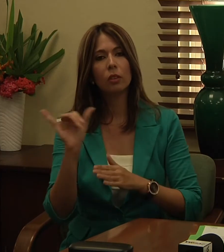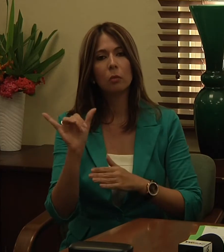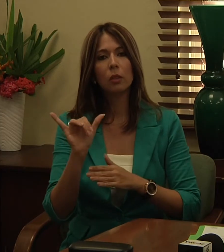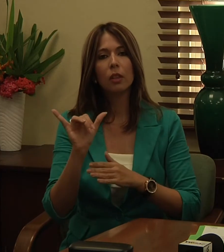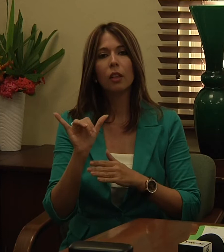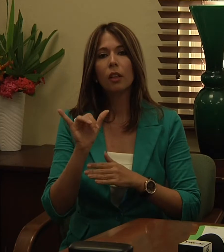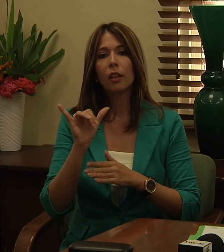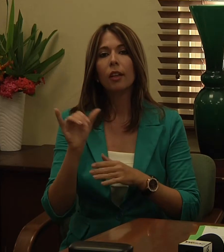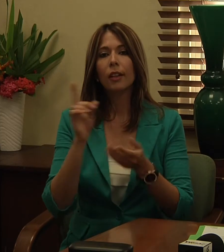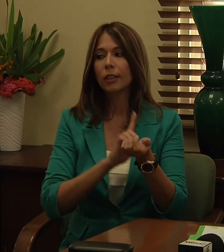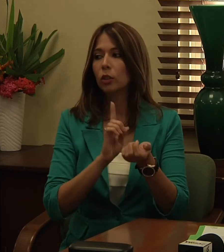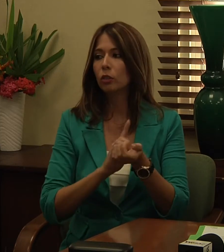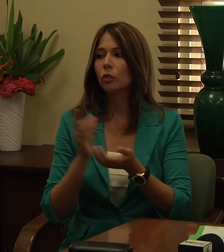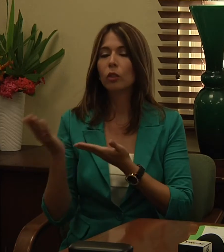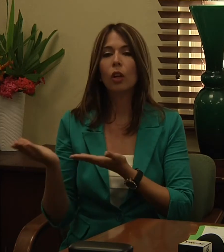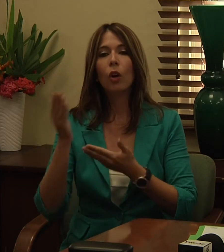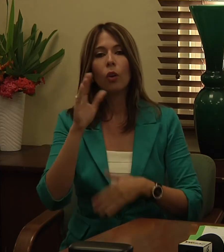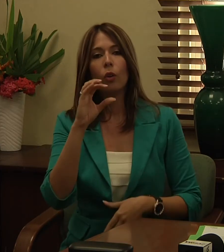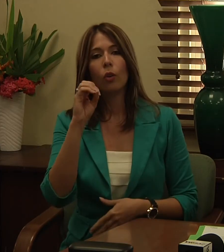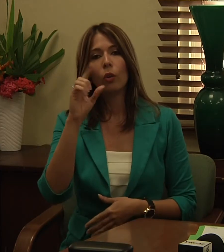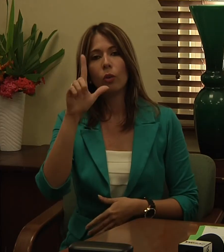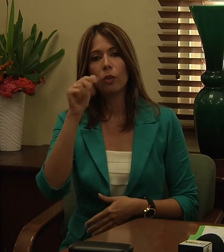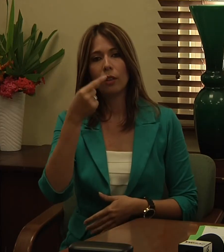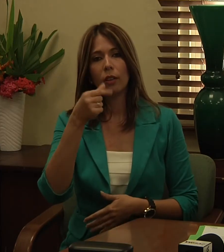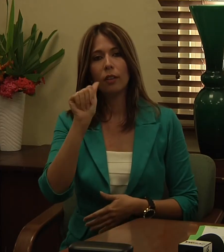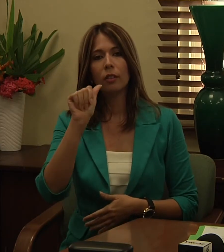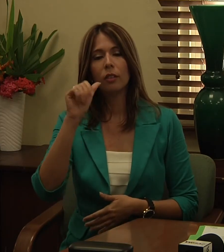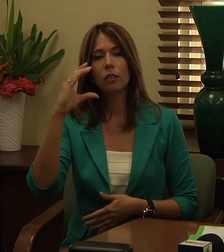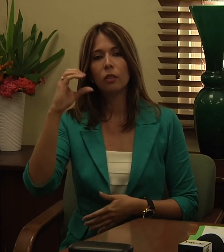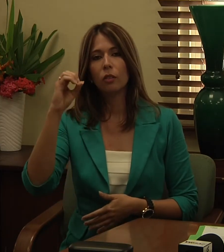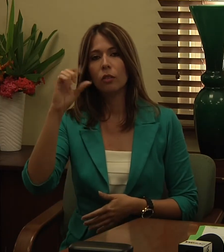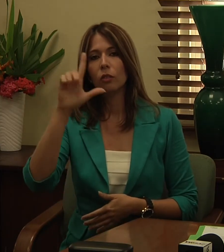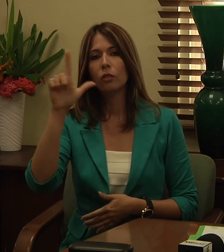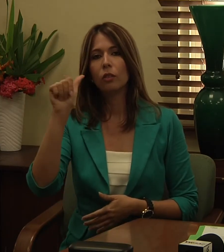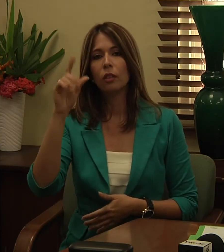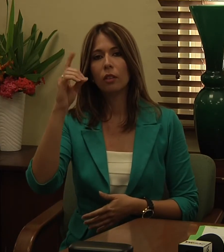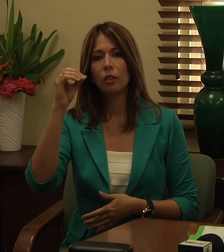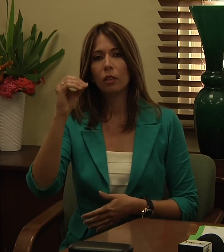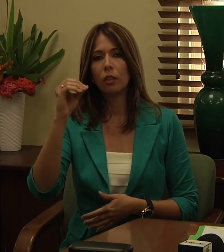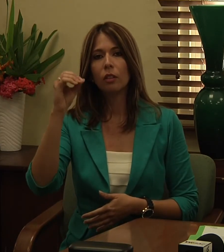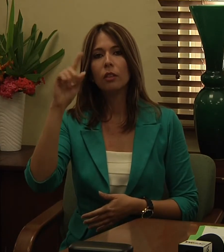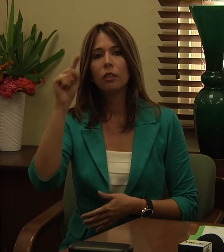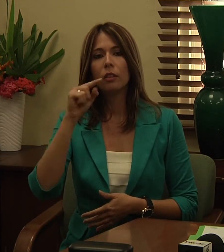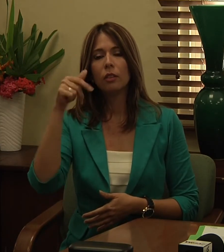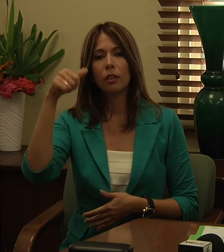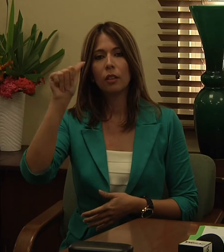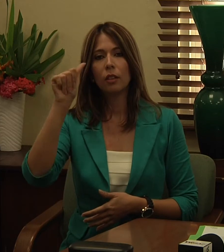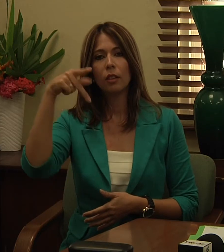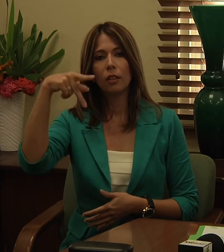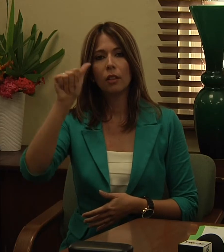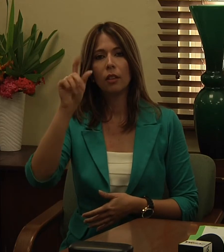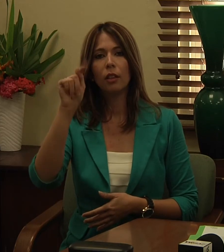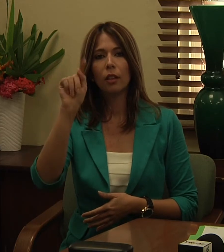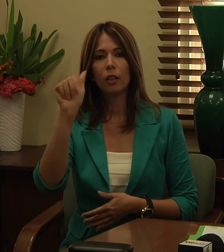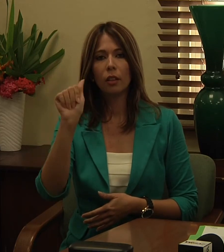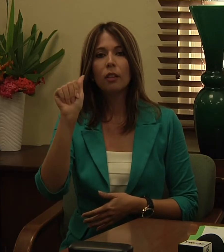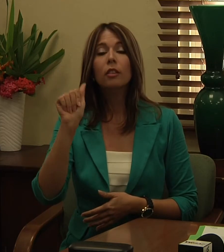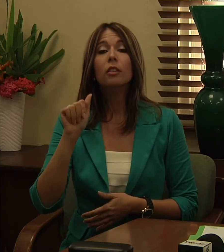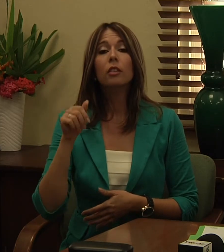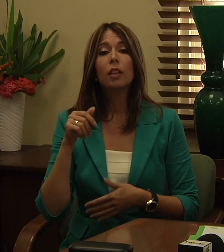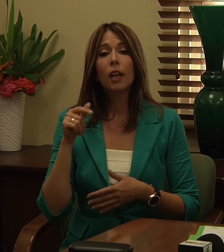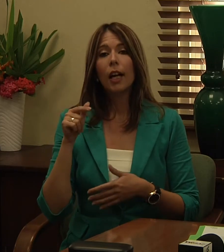Collado Zapata consejera profesional del decanato de estudiantes pueda estar en sustitución de este